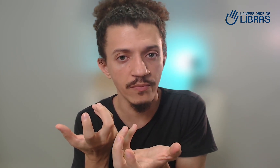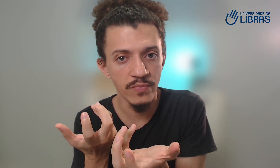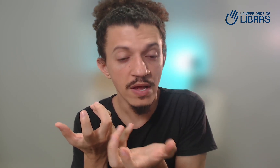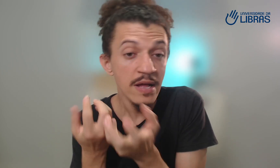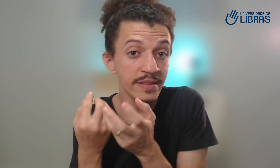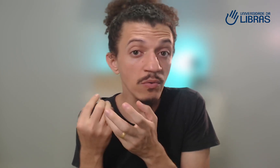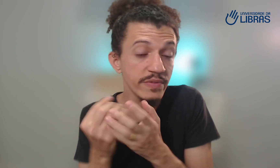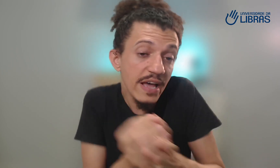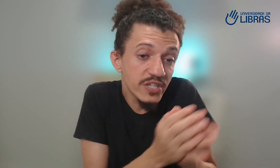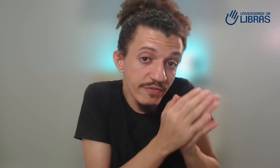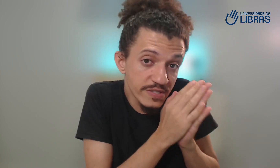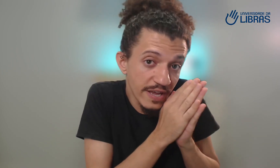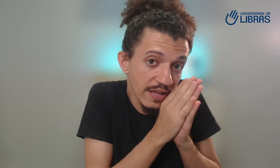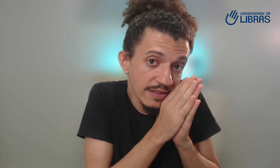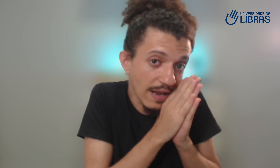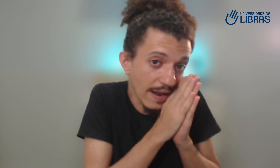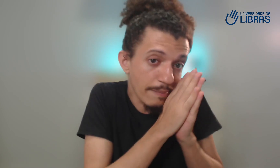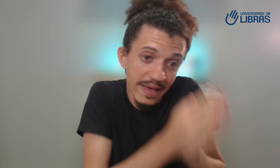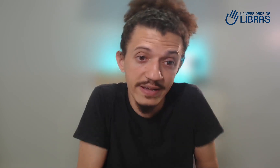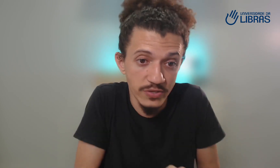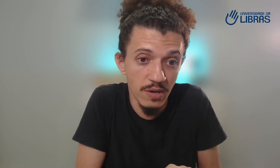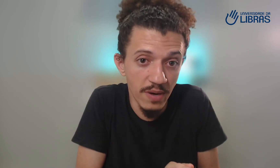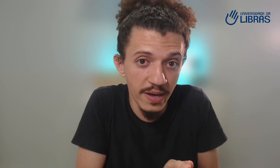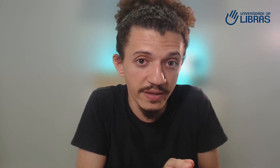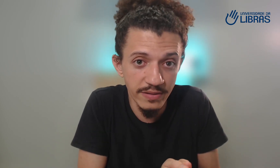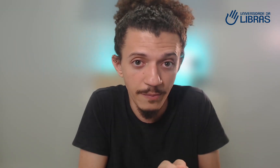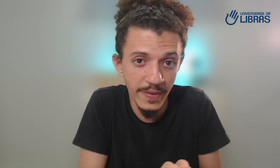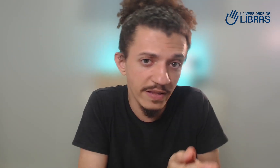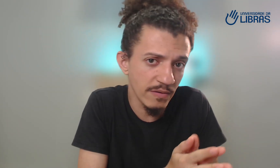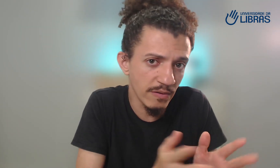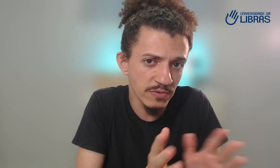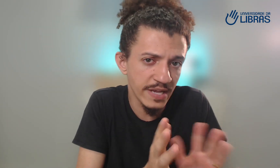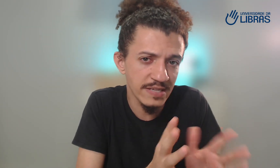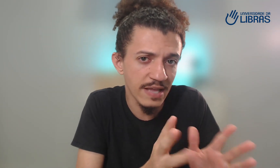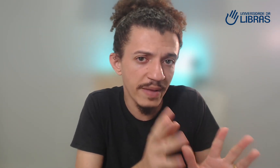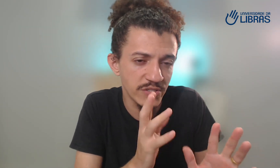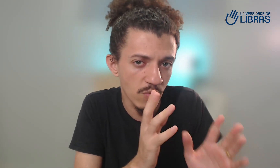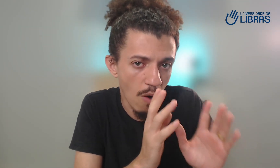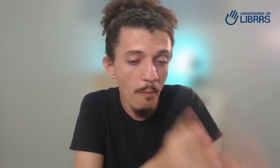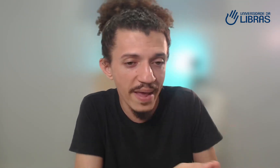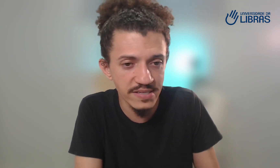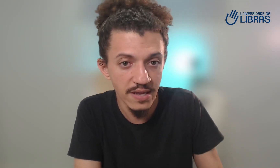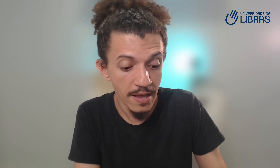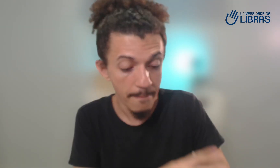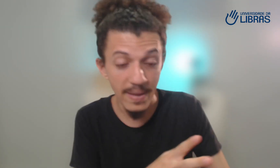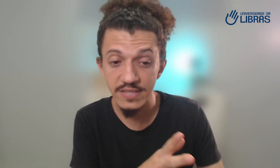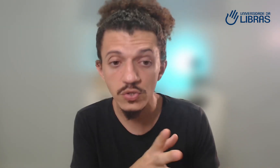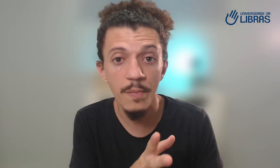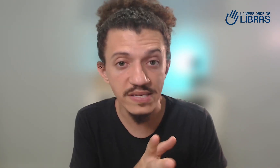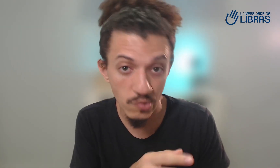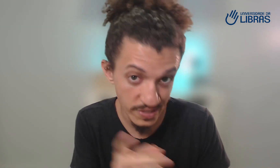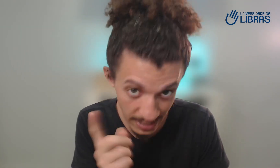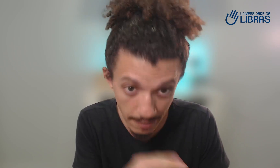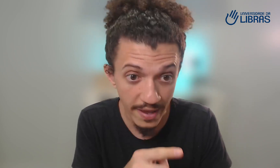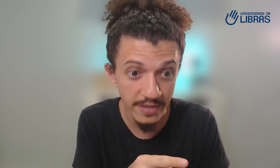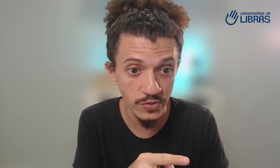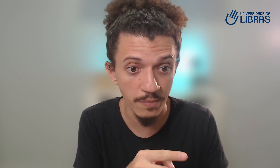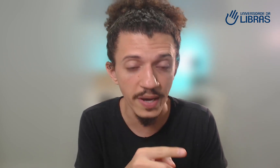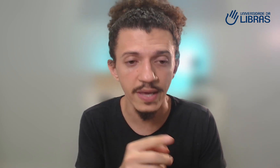Então, desde que você está lá na barriga da sua mãe, eu não sei exatamente qual mês, mas isso começa a acontecer lá na barriga da sua mãe,